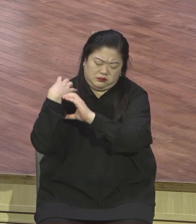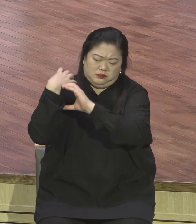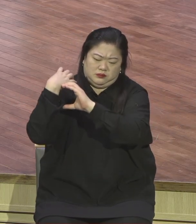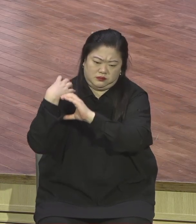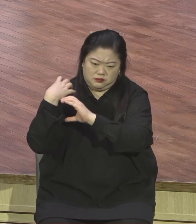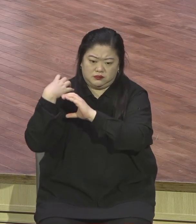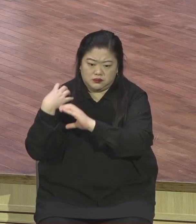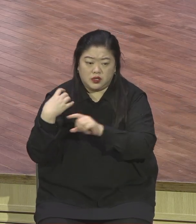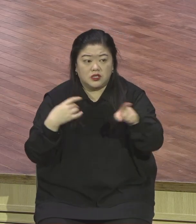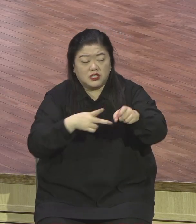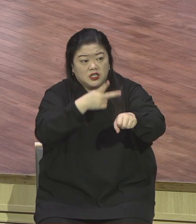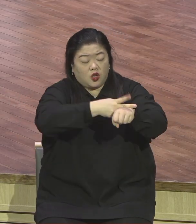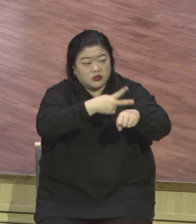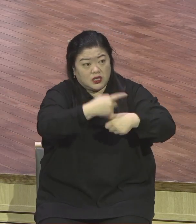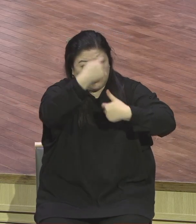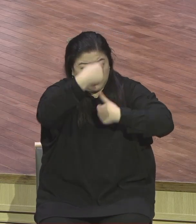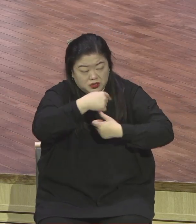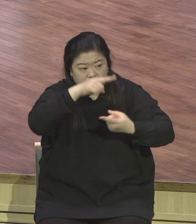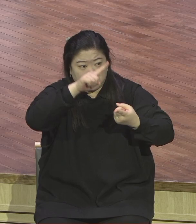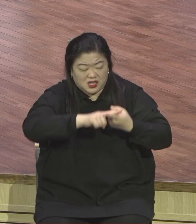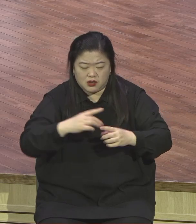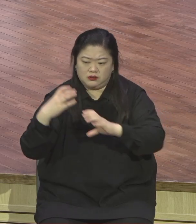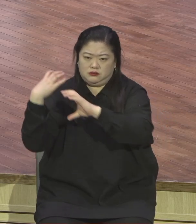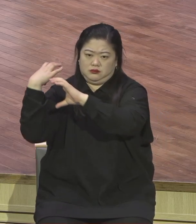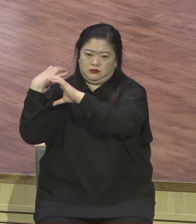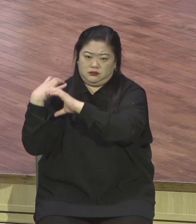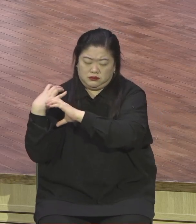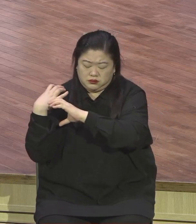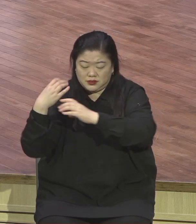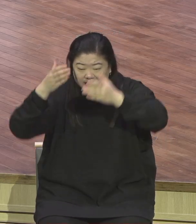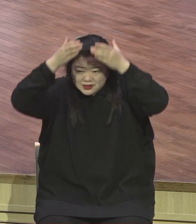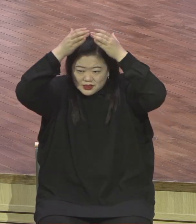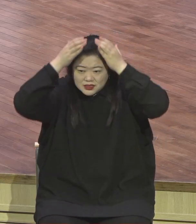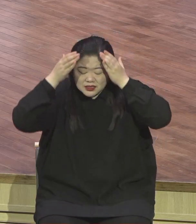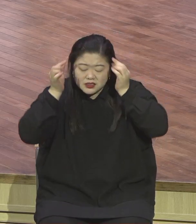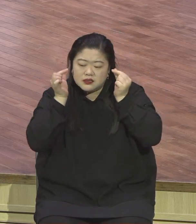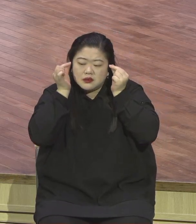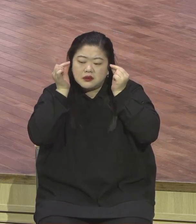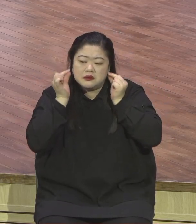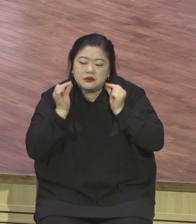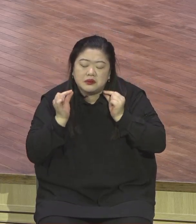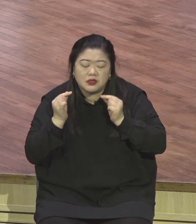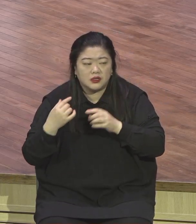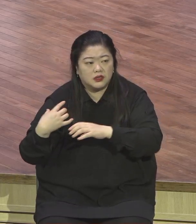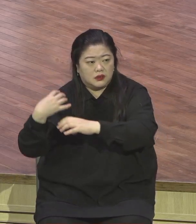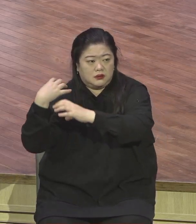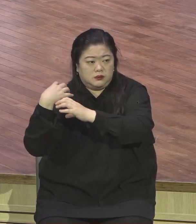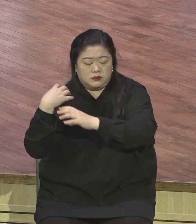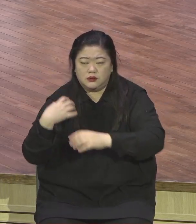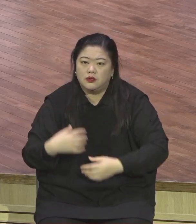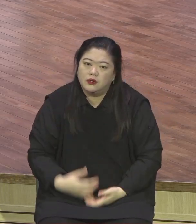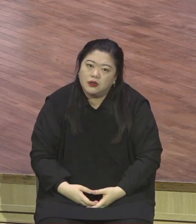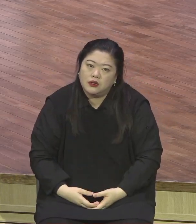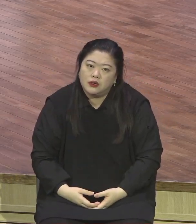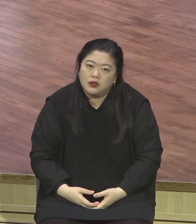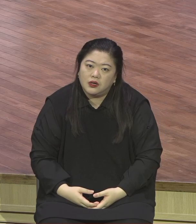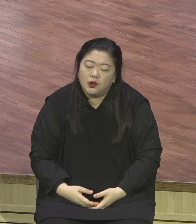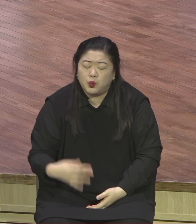그대로 짊으며 따라가면서 하더라고요. 모자 쓰고 그렇게 성인식하면서 이대로 완전히 율법을 묶는